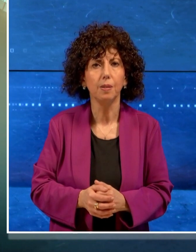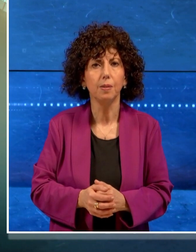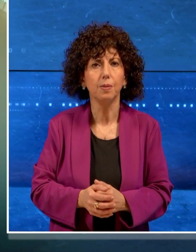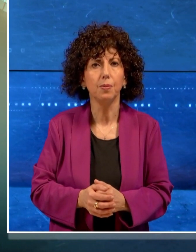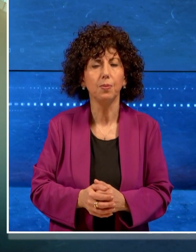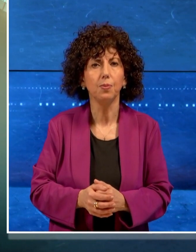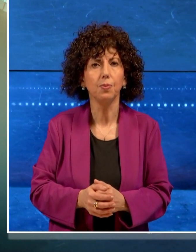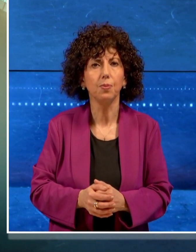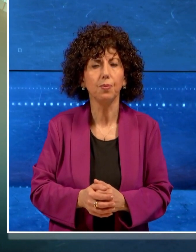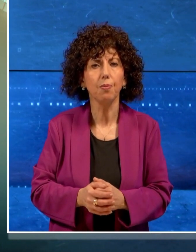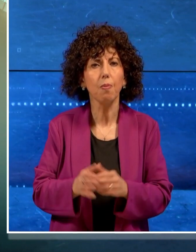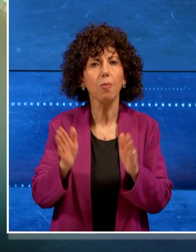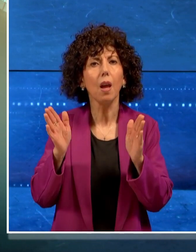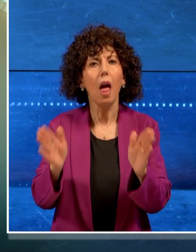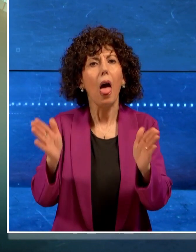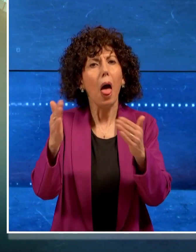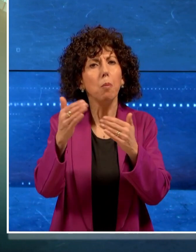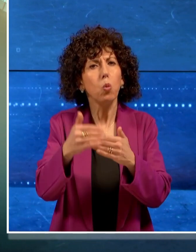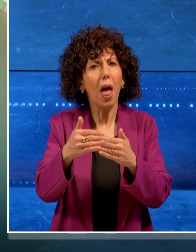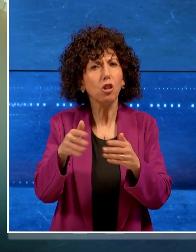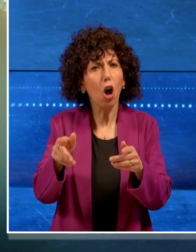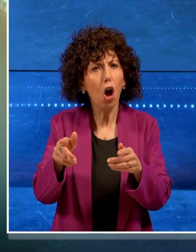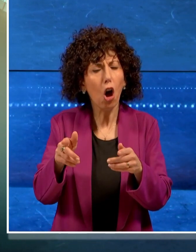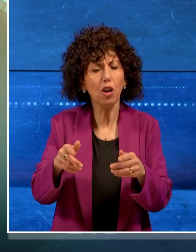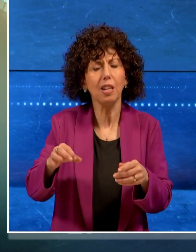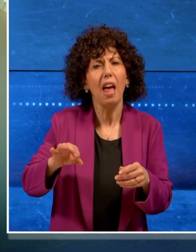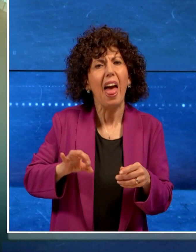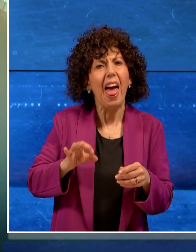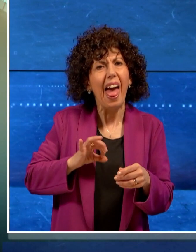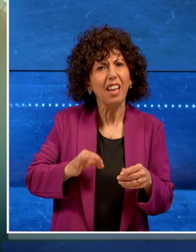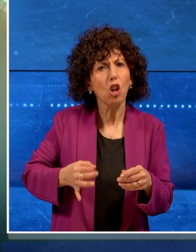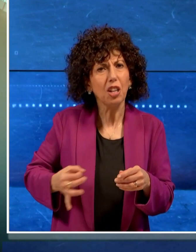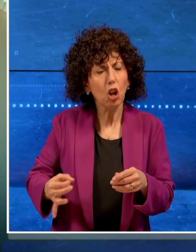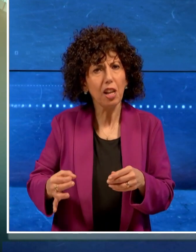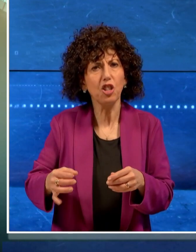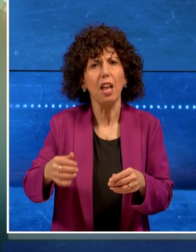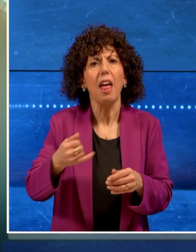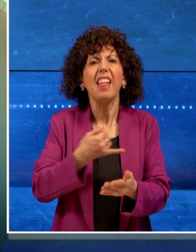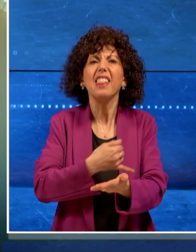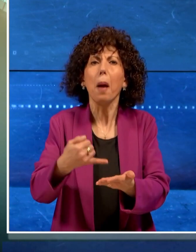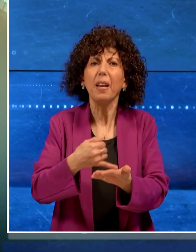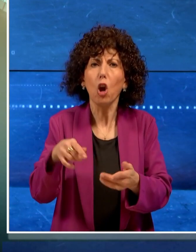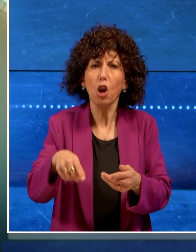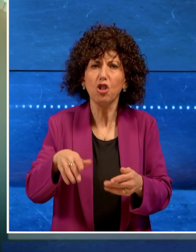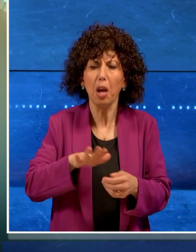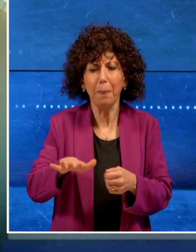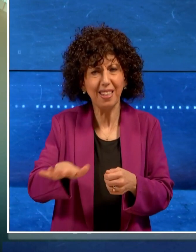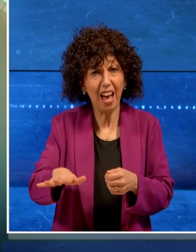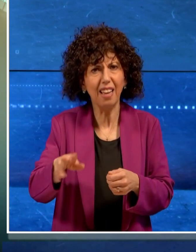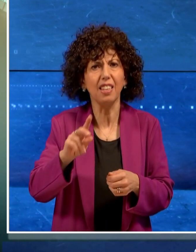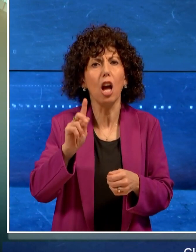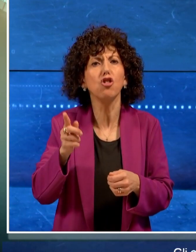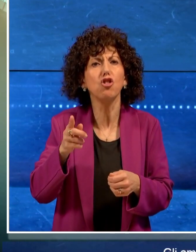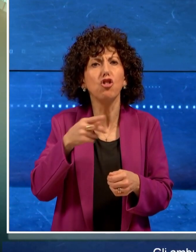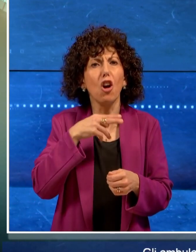Gli ambulatori di endocrinologia e diabetologia pediatrica del Giovanni XXIII di Bari